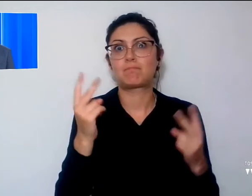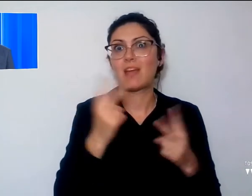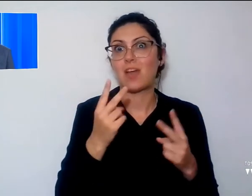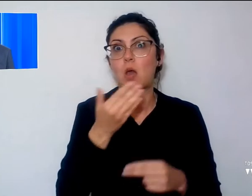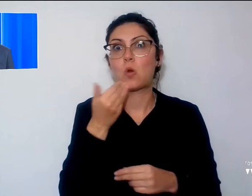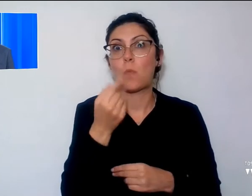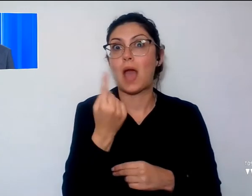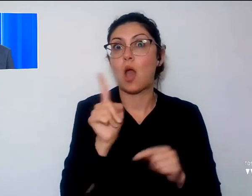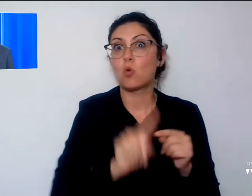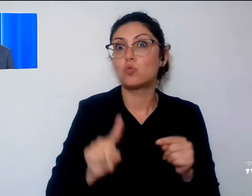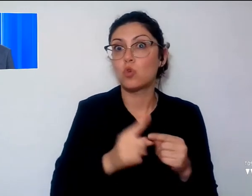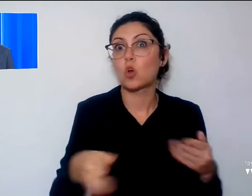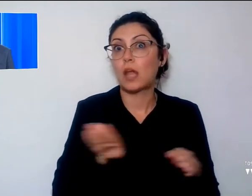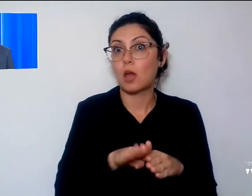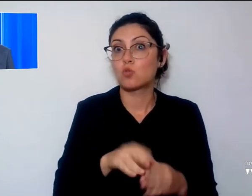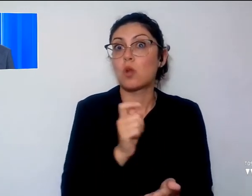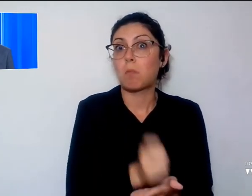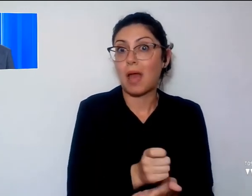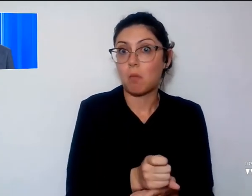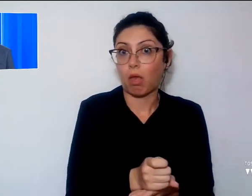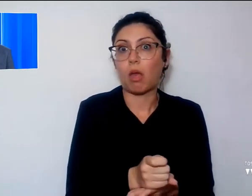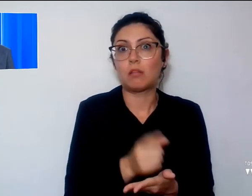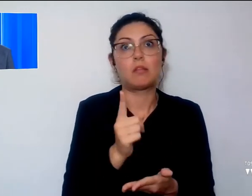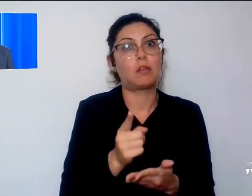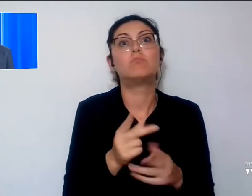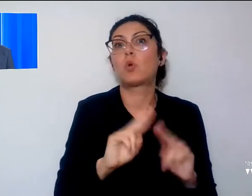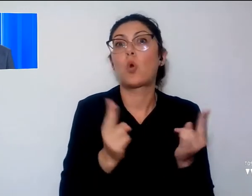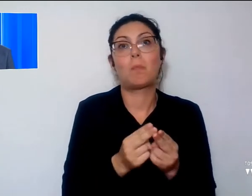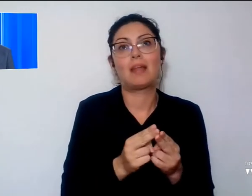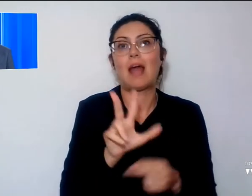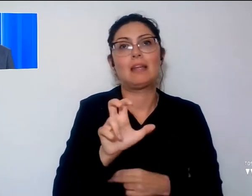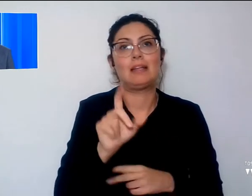pagamenti che saranno completati il 30 di giugno.